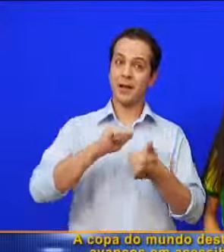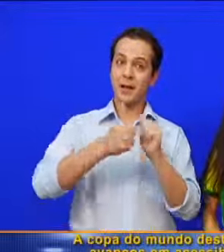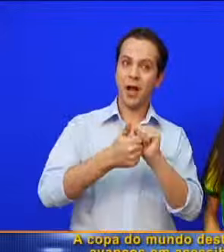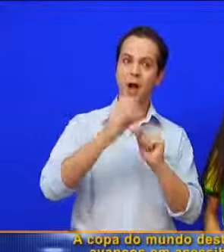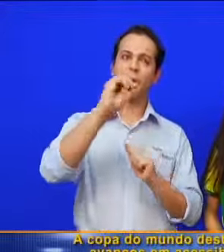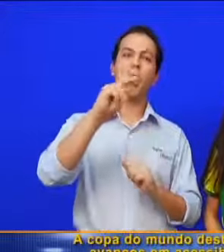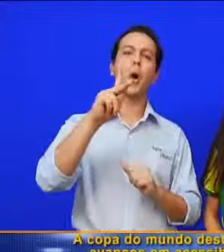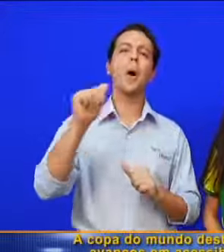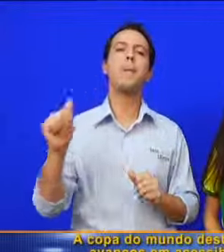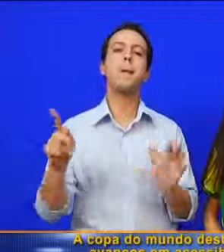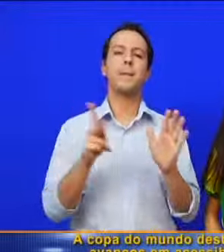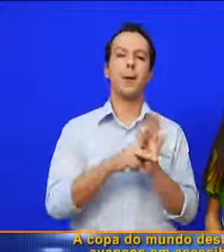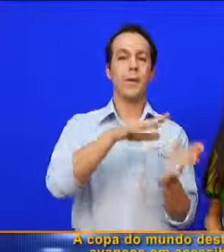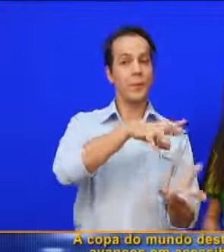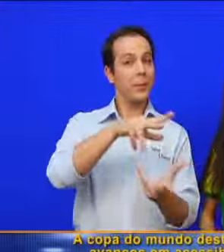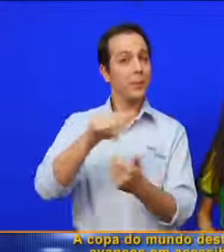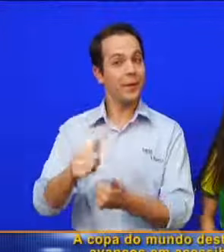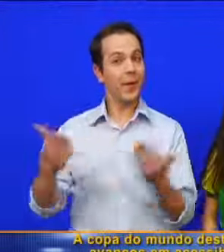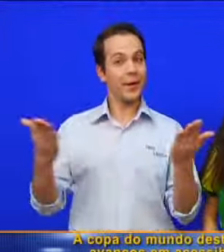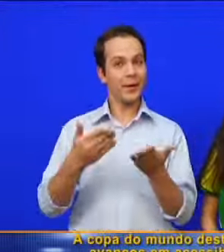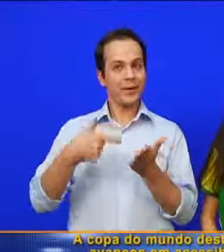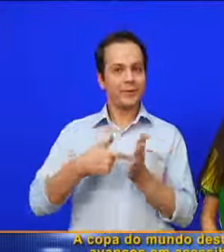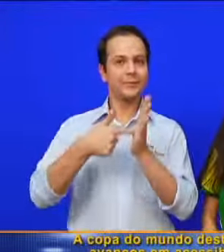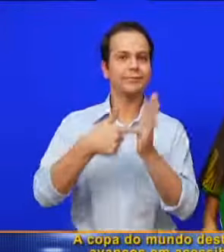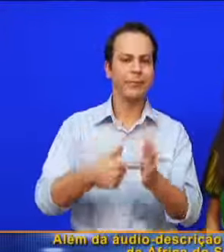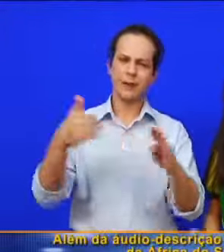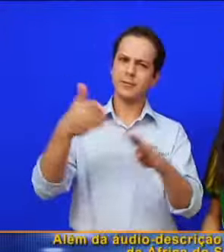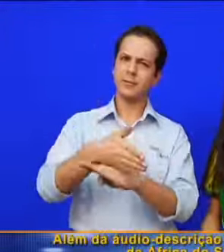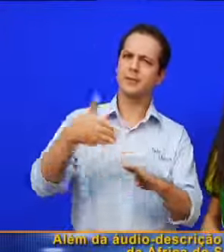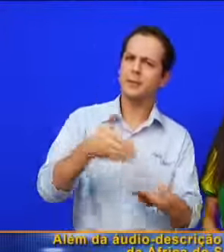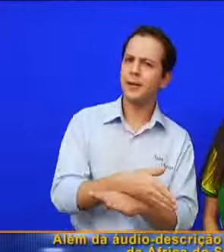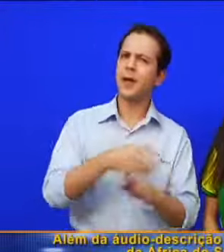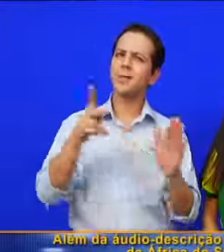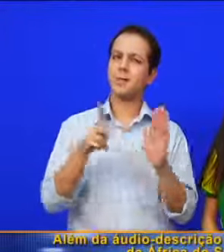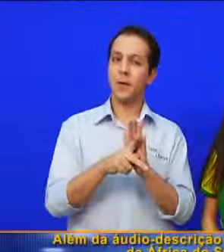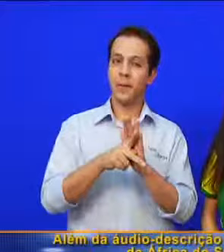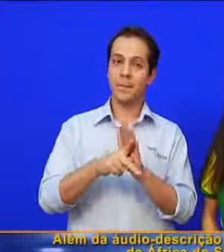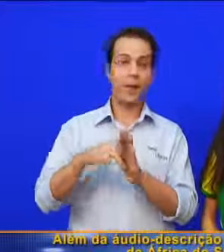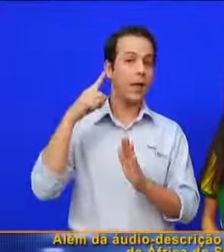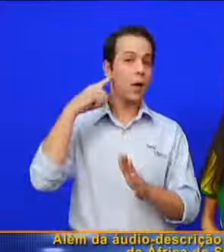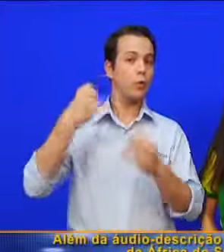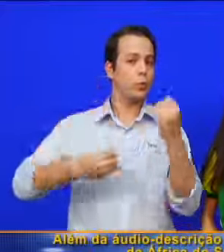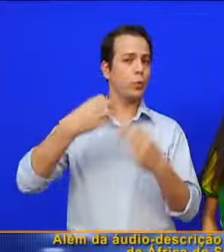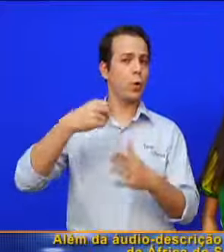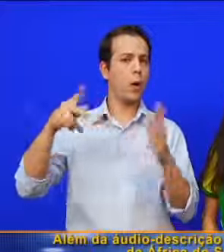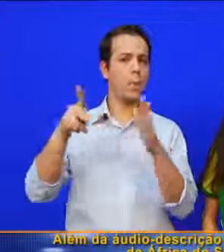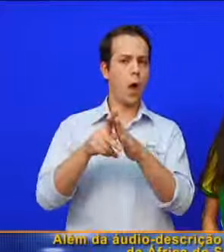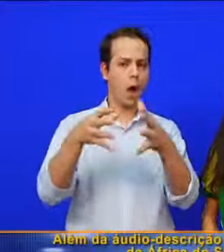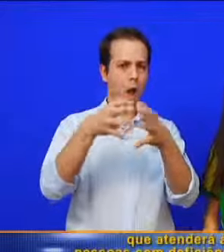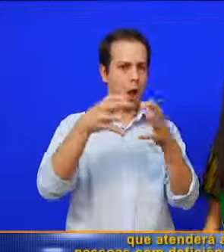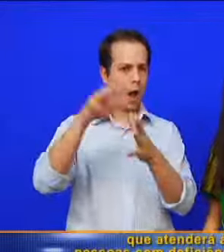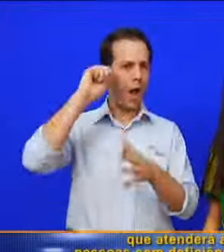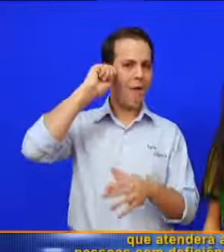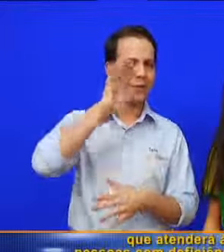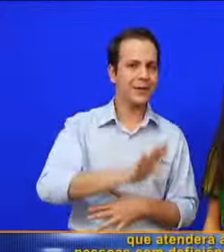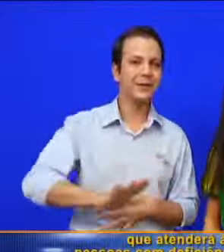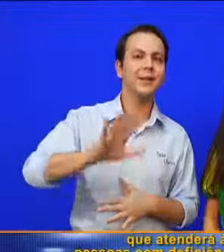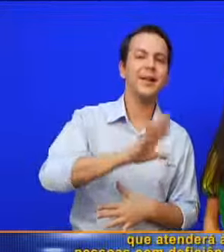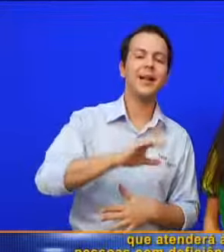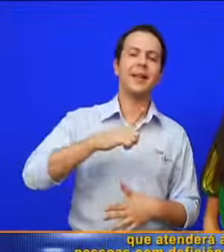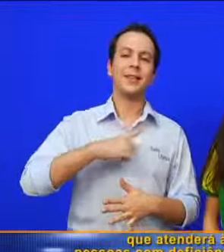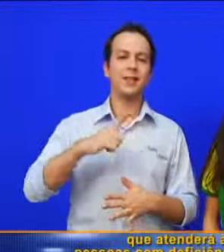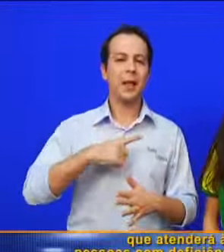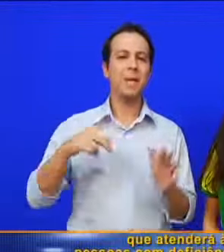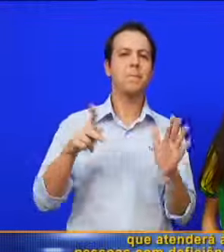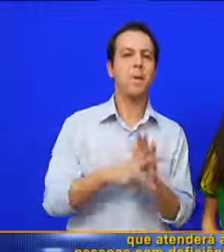A Copa do Mundo deste ano traz avanços em acessibilidade. Além da áudio descrição nos estádios da África do Sul, que atenderá as